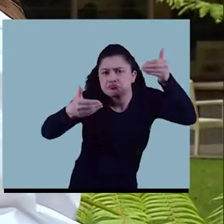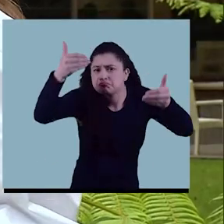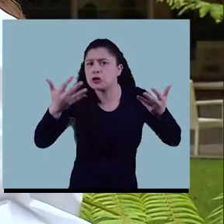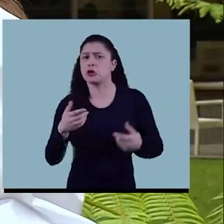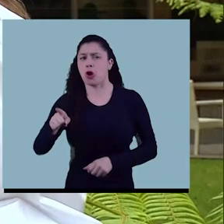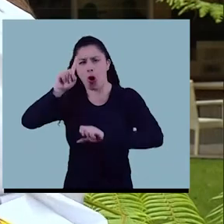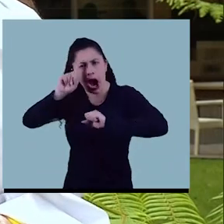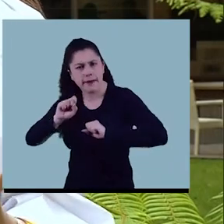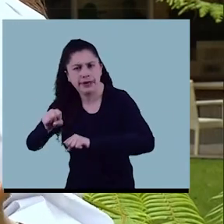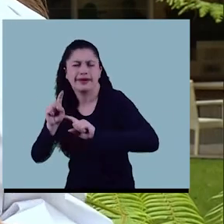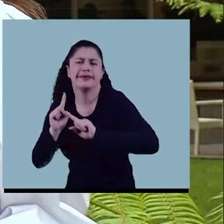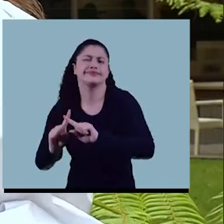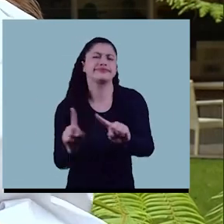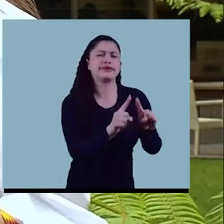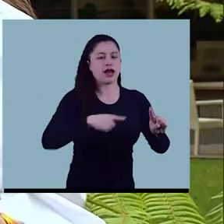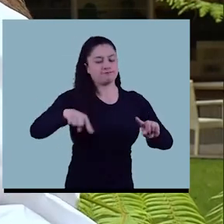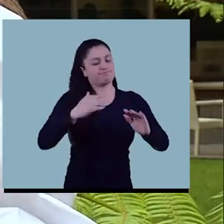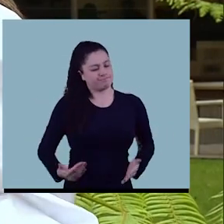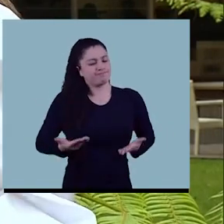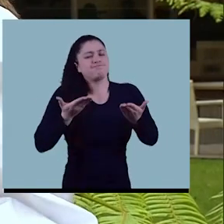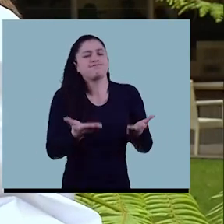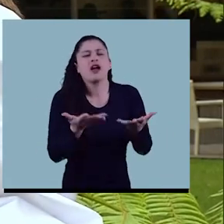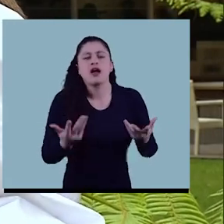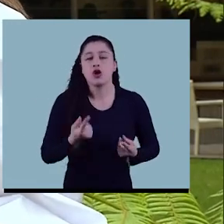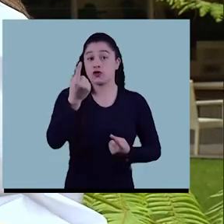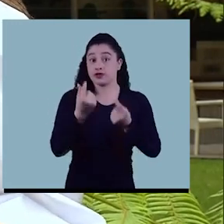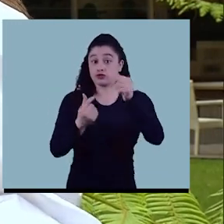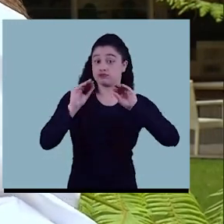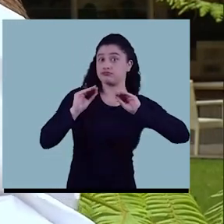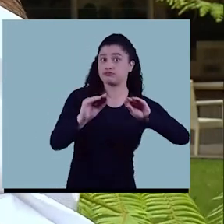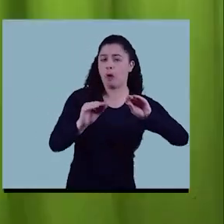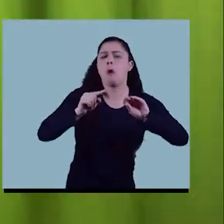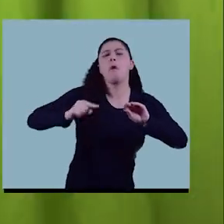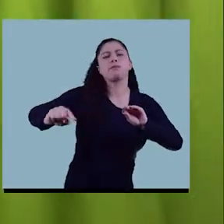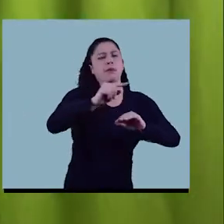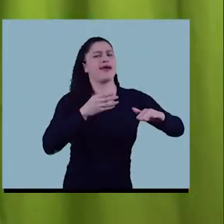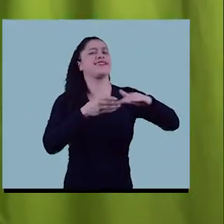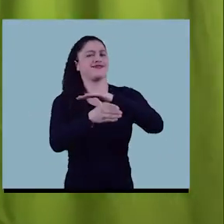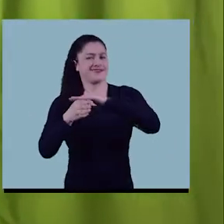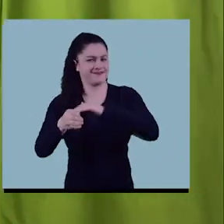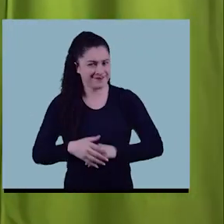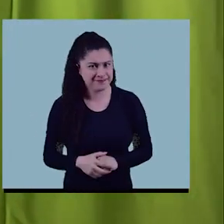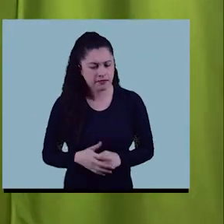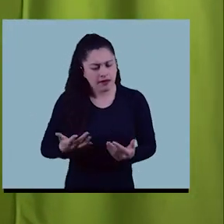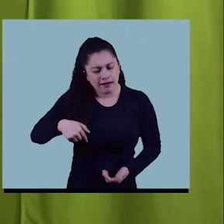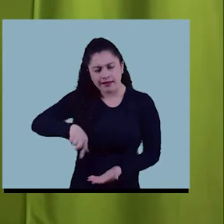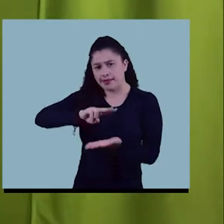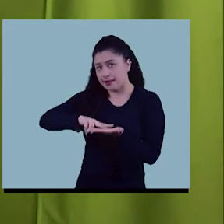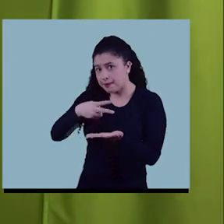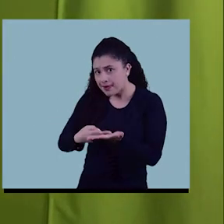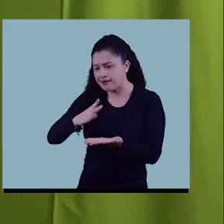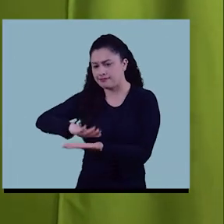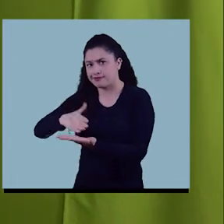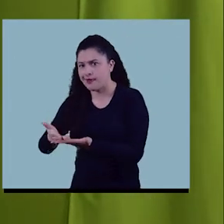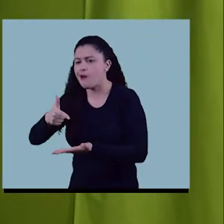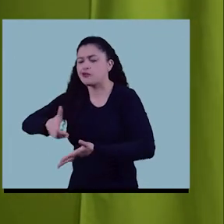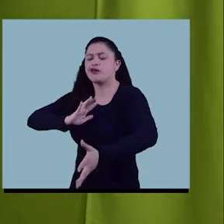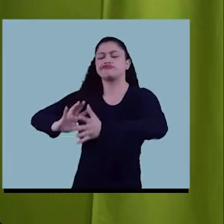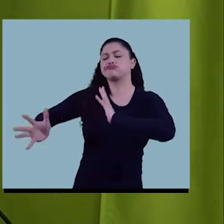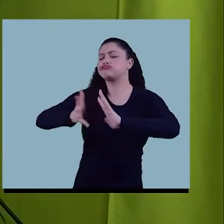geográfica o su edad, puedan acceder adecuadamente a los servicios financieros. Realizar procesos de interpretación y o traducción de los